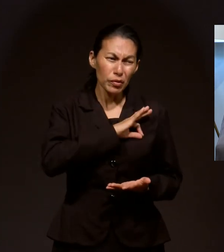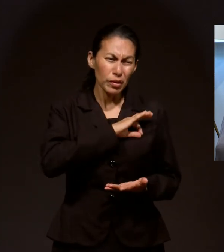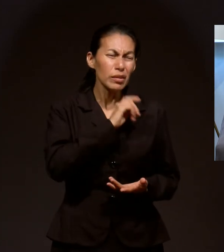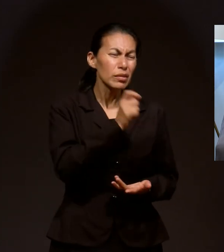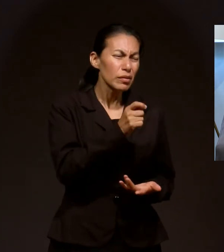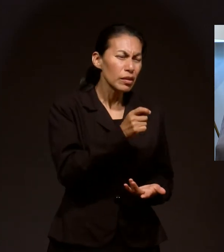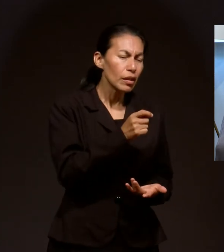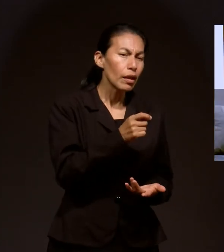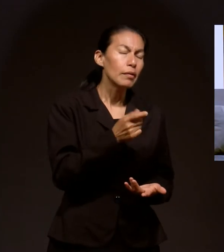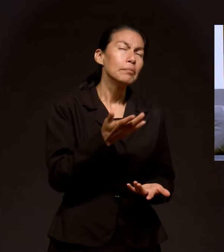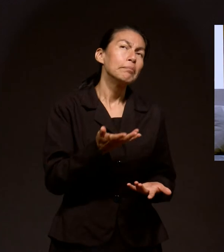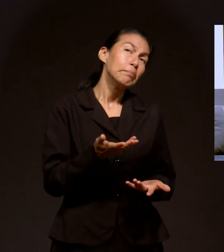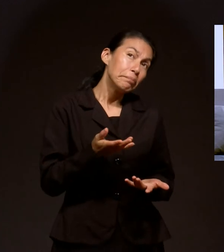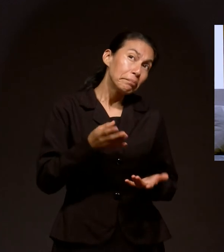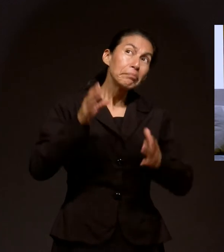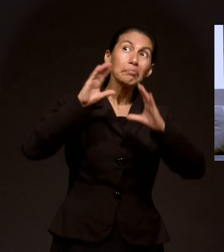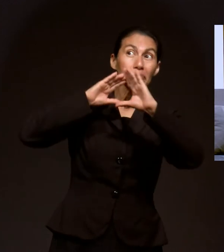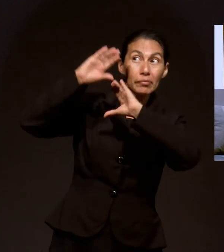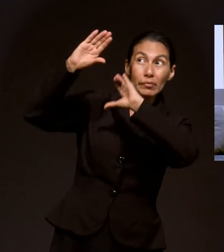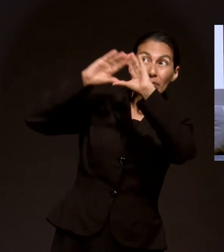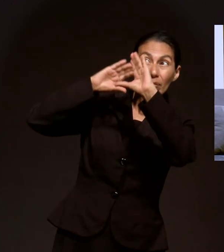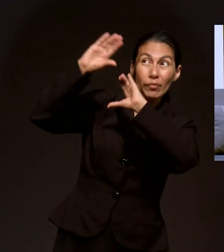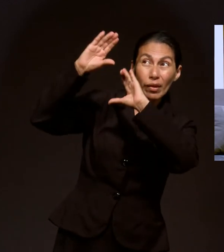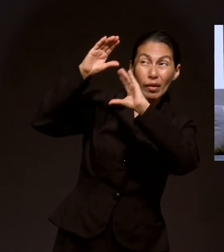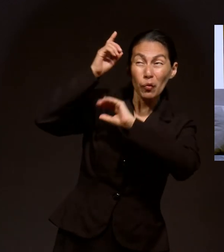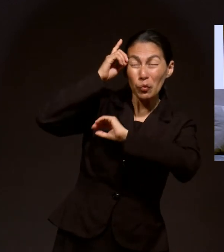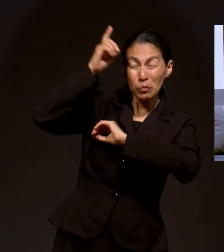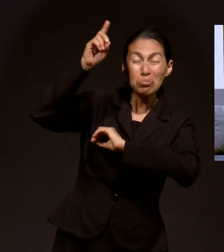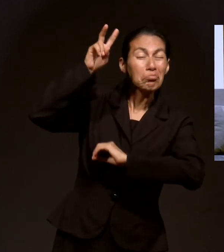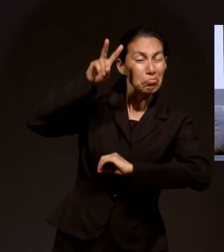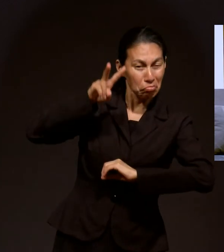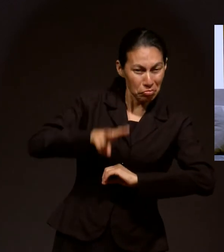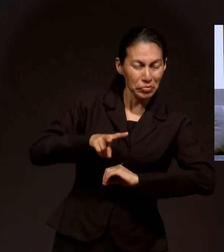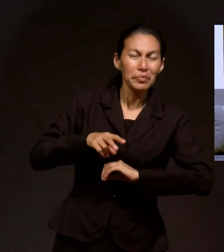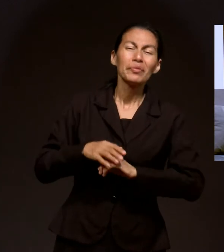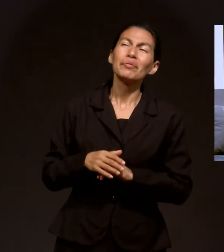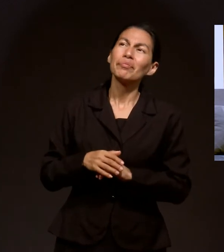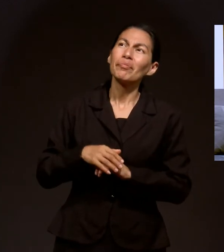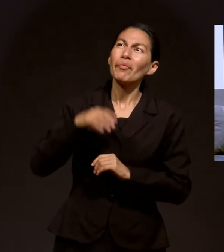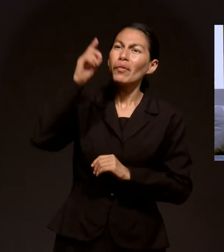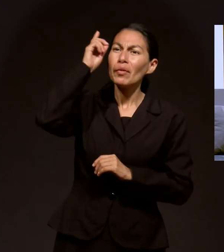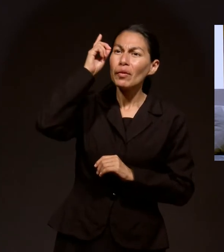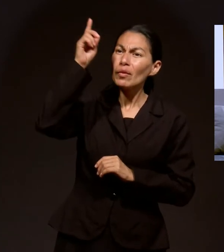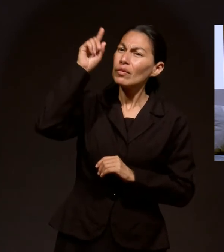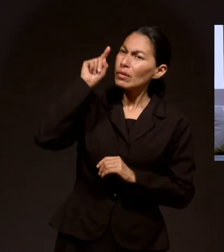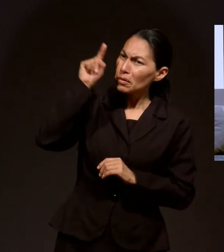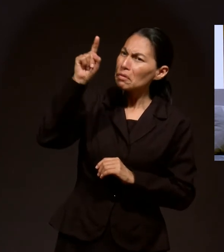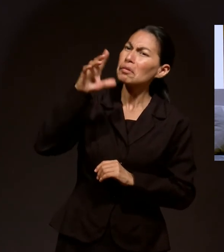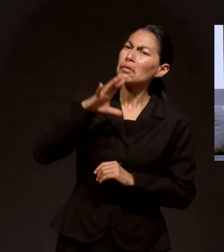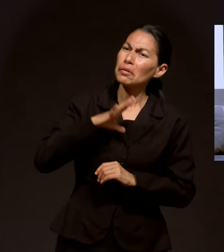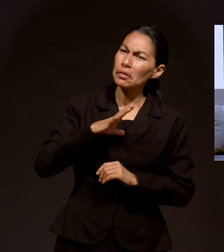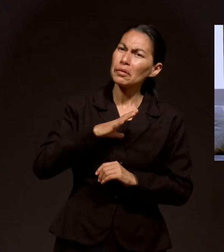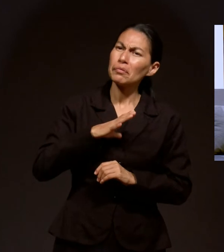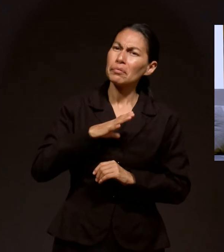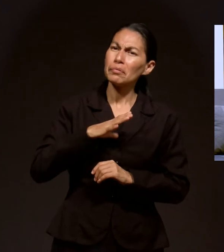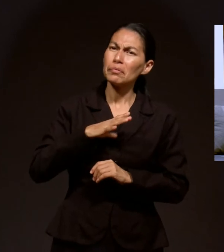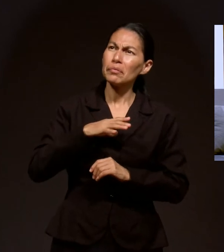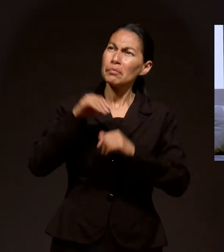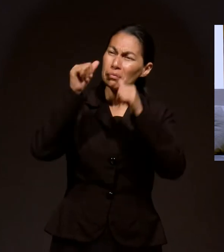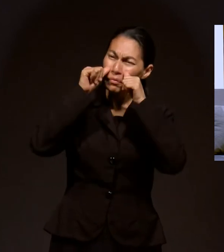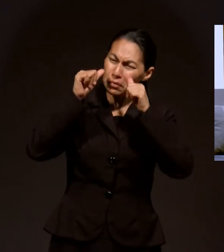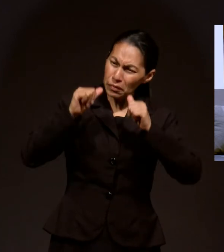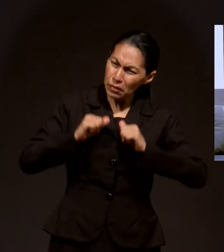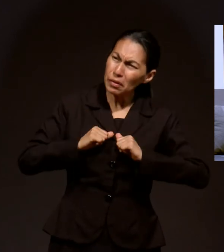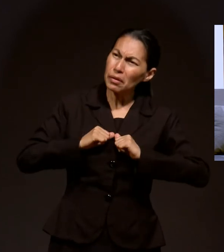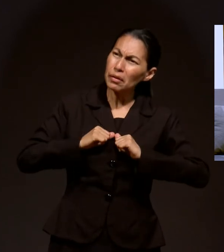Eso es comunicarse, es comunicarse con Dios, pero un Dios real. Un Dios que está ahí. Un Dios que te